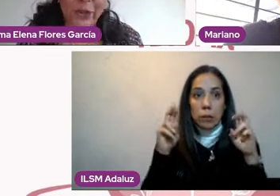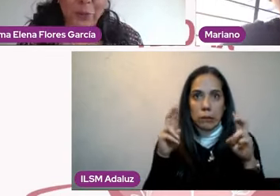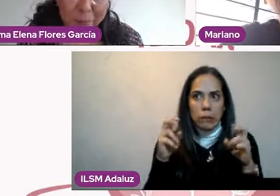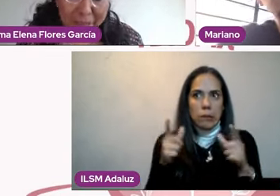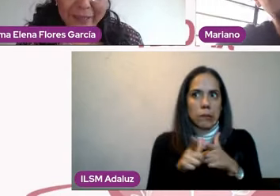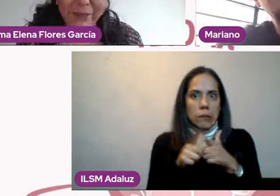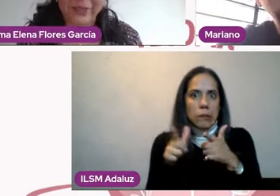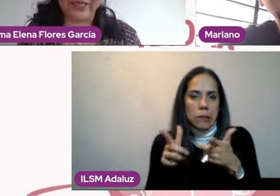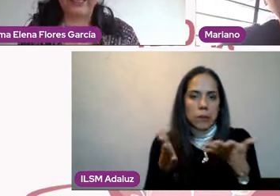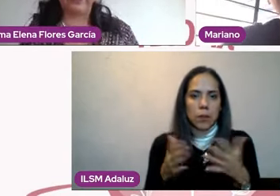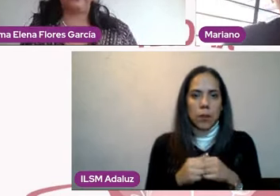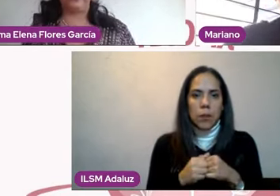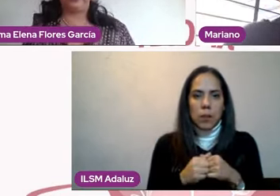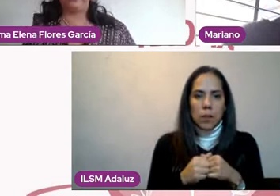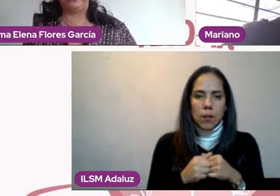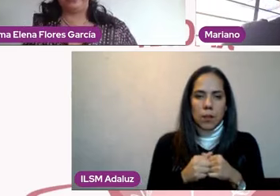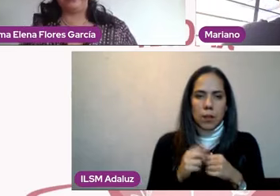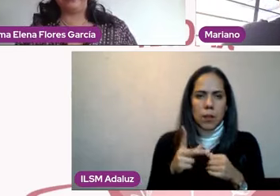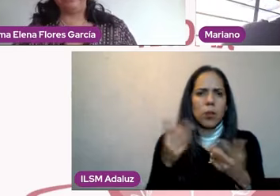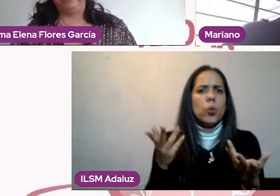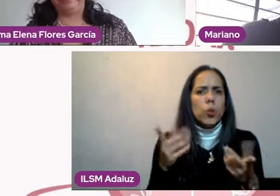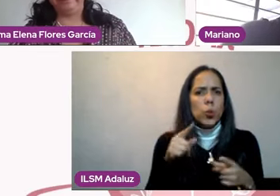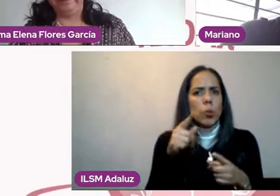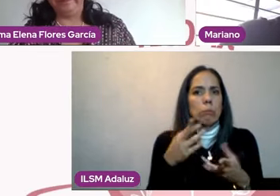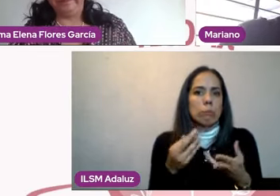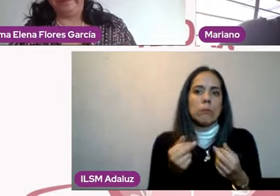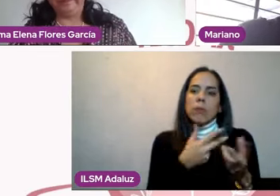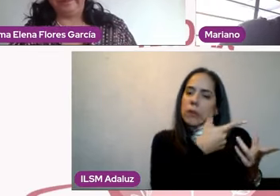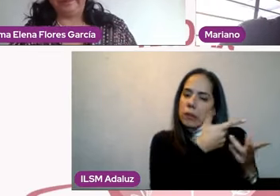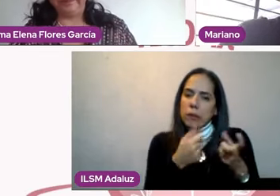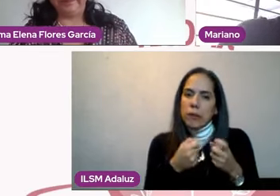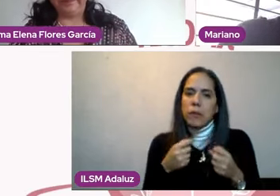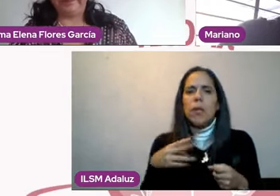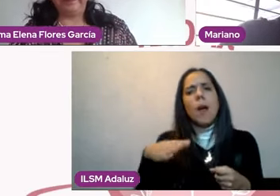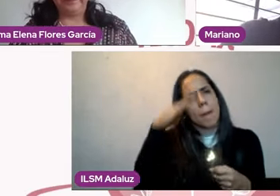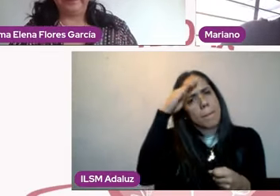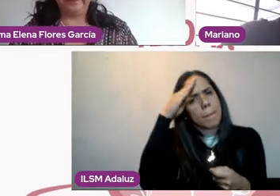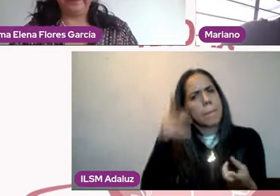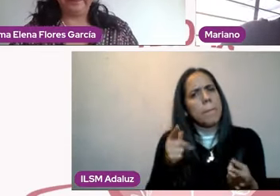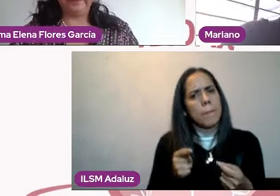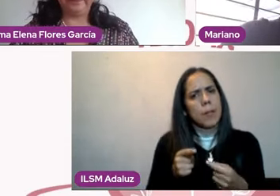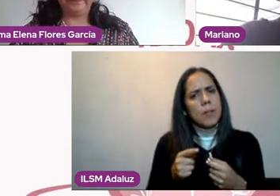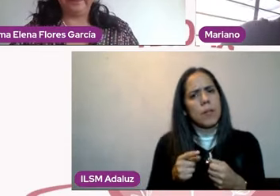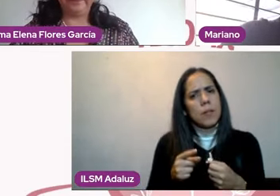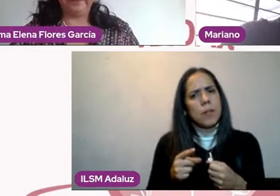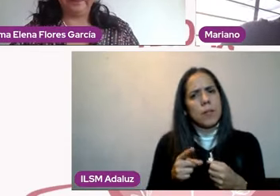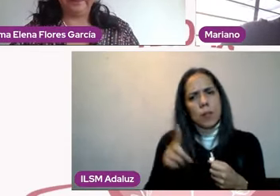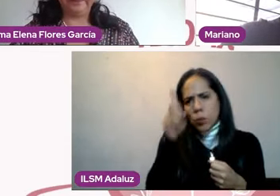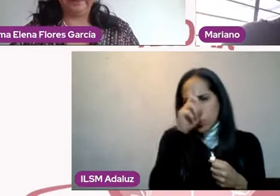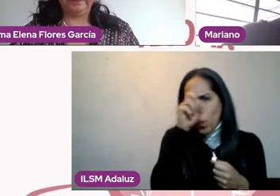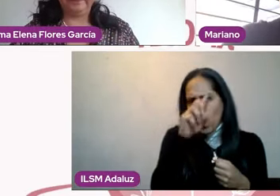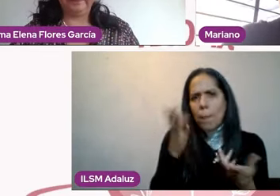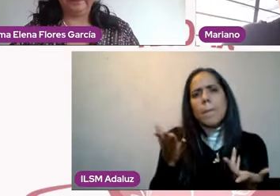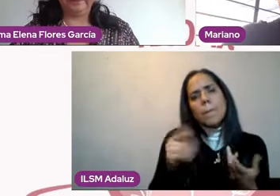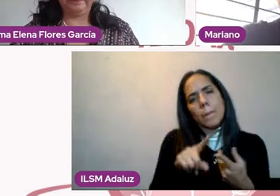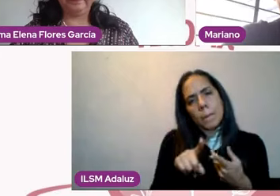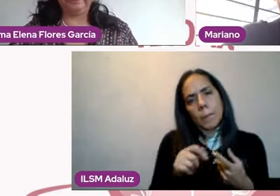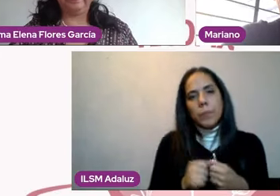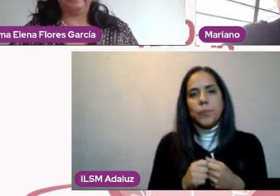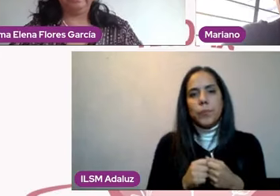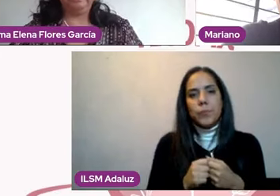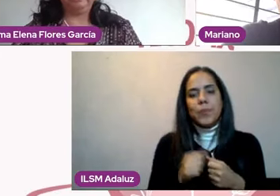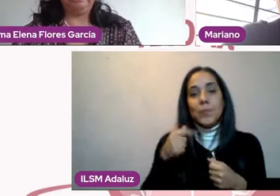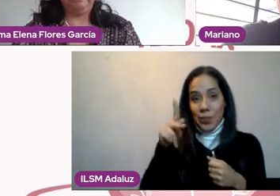el asumir nuestras responsabilidades. Sí, claro. Yo creo que en general podemos hablar de que